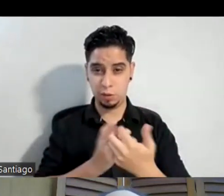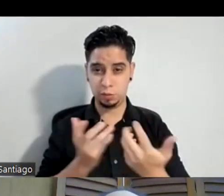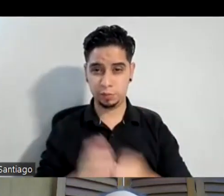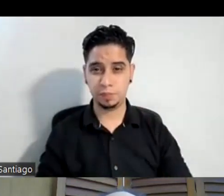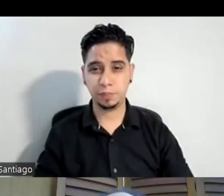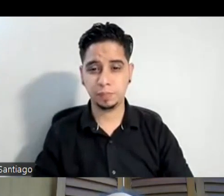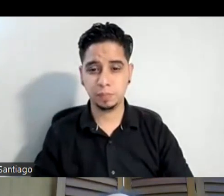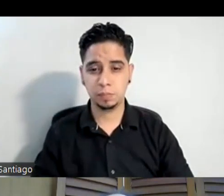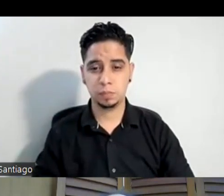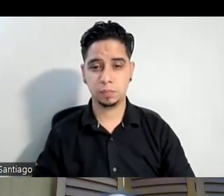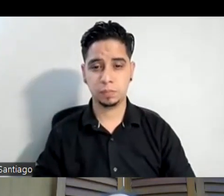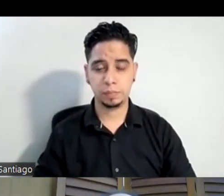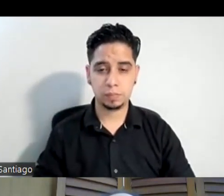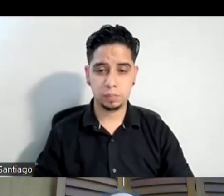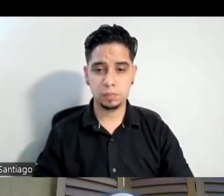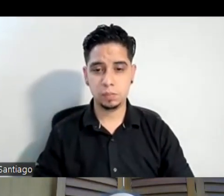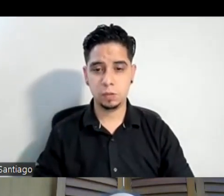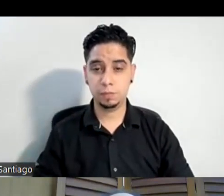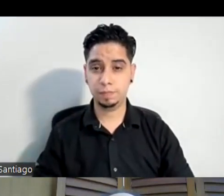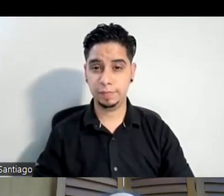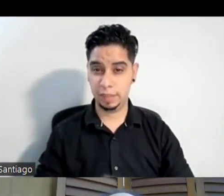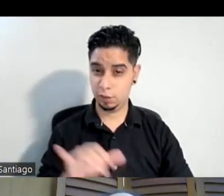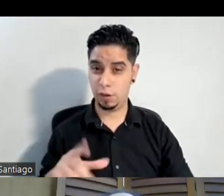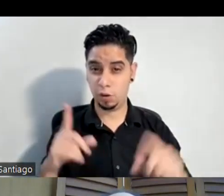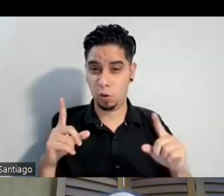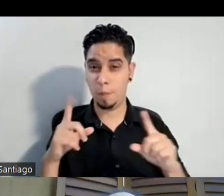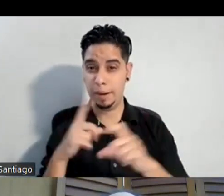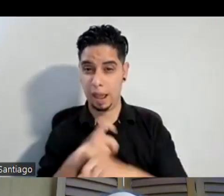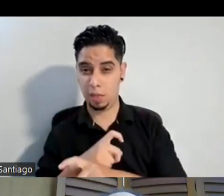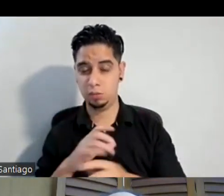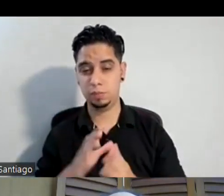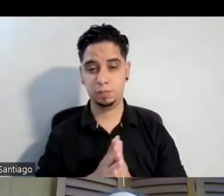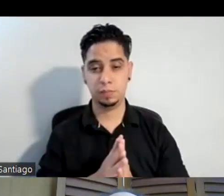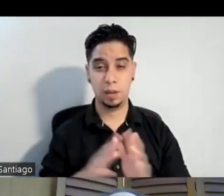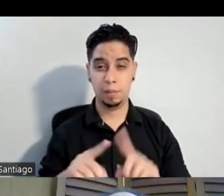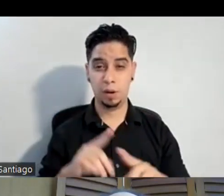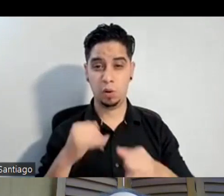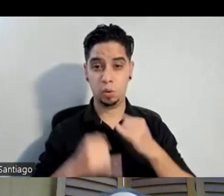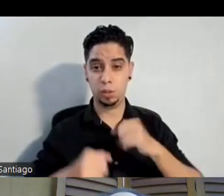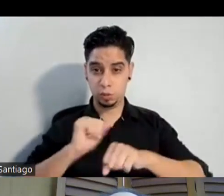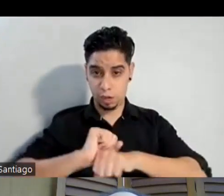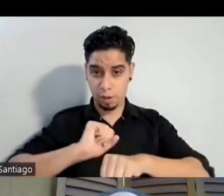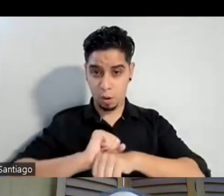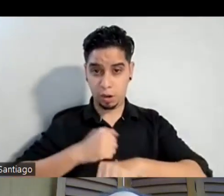pues fue complicado pero el último trabajo que hice que fue el Dupont